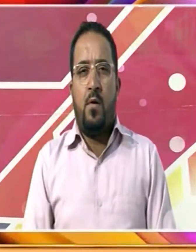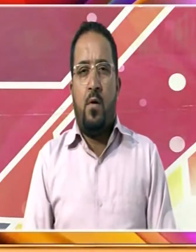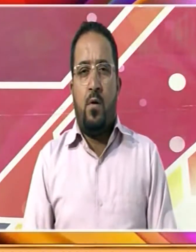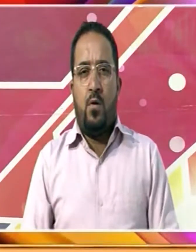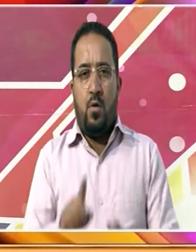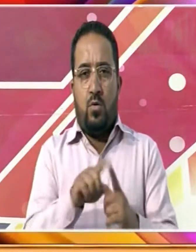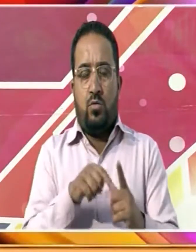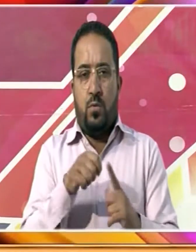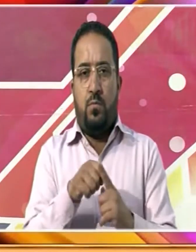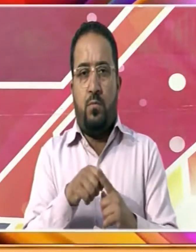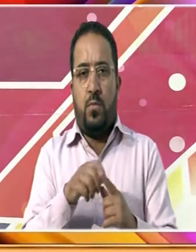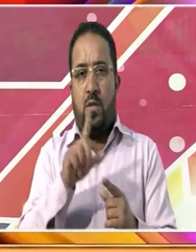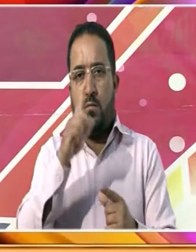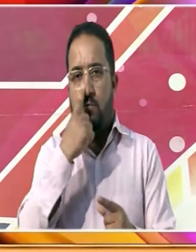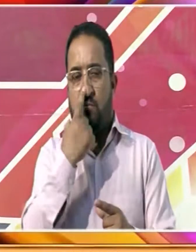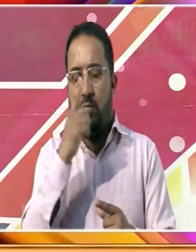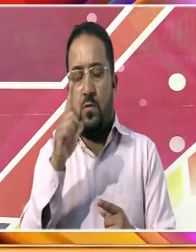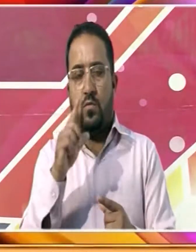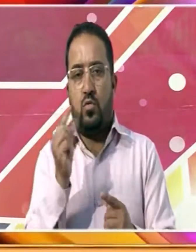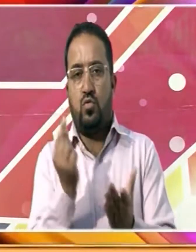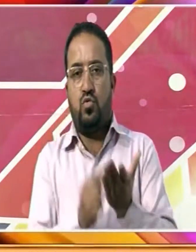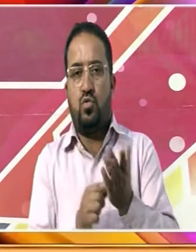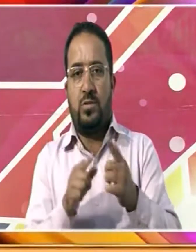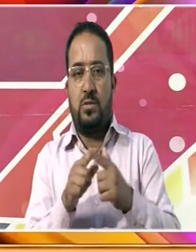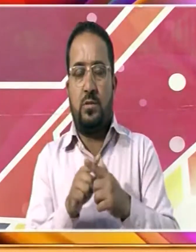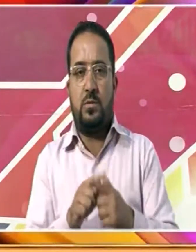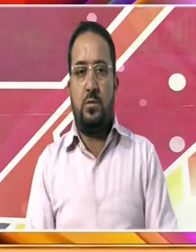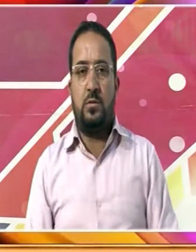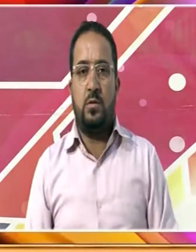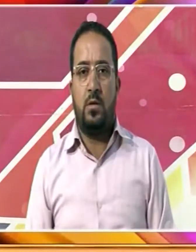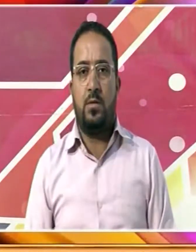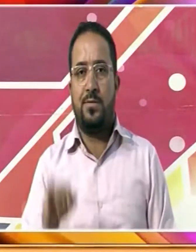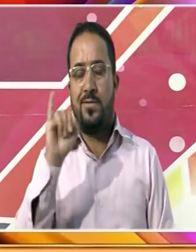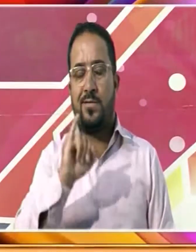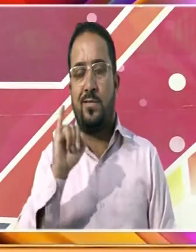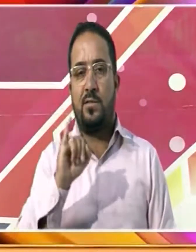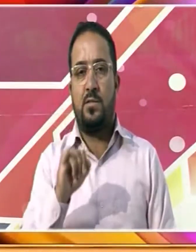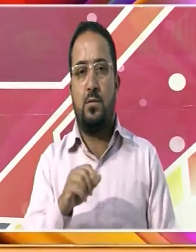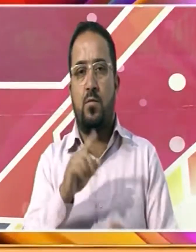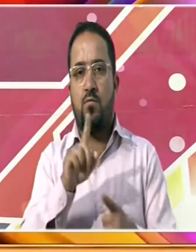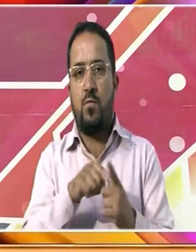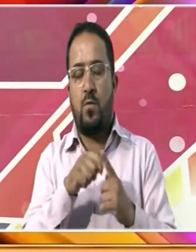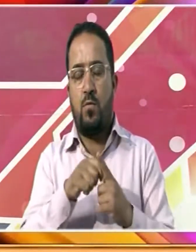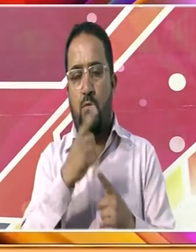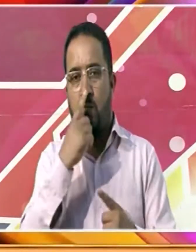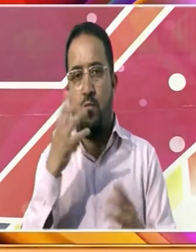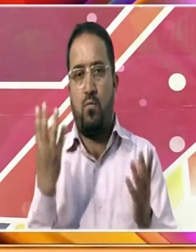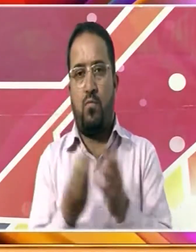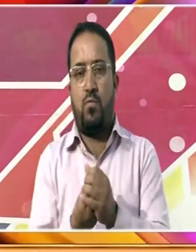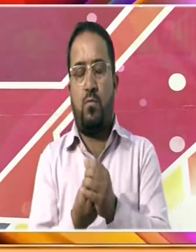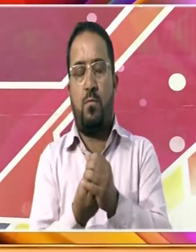میں جمع کشمیر اور لڈاک یوٹیز کے لگ بگ چھ ہزار آزمین بھی شامل ہیں